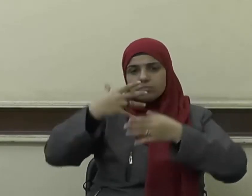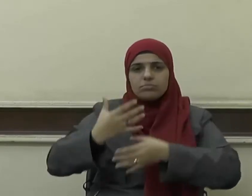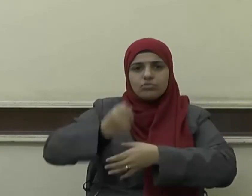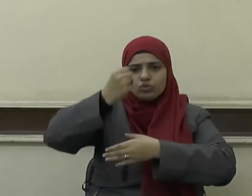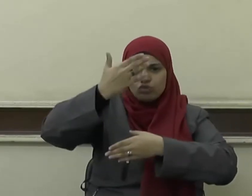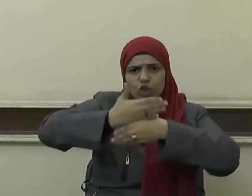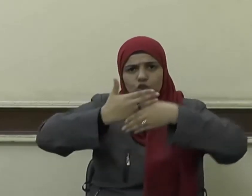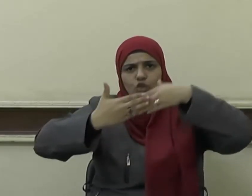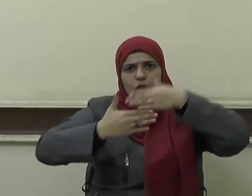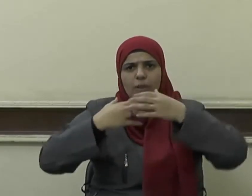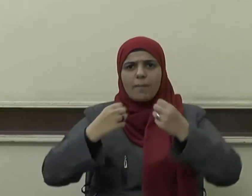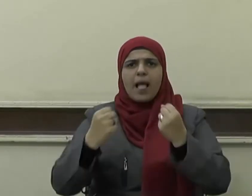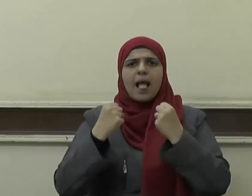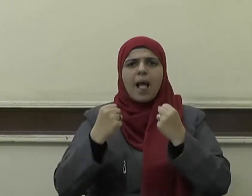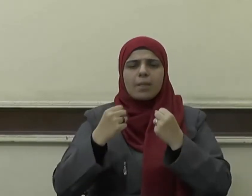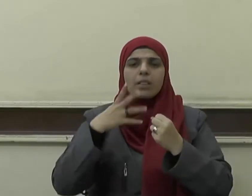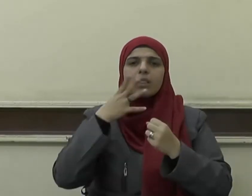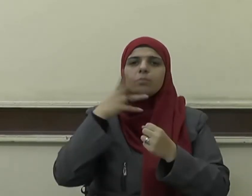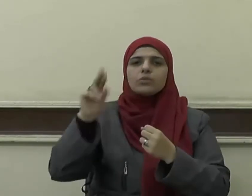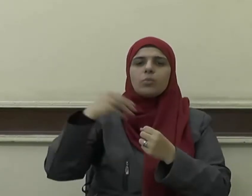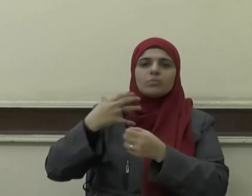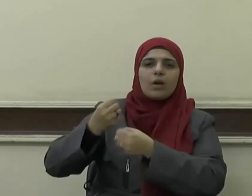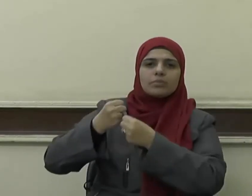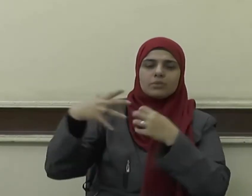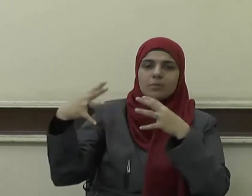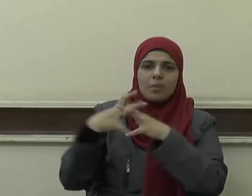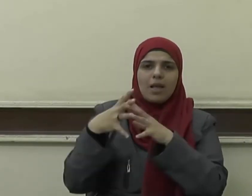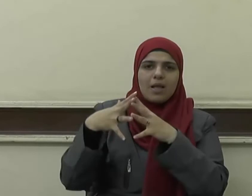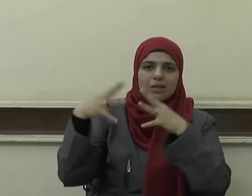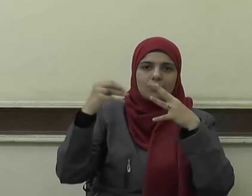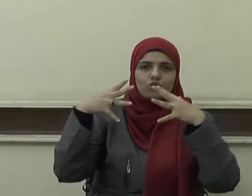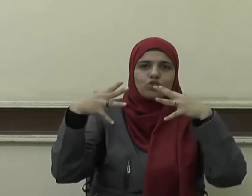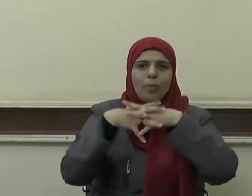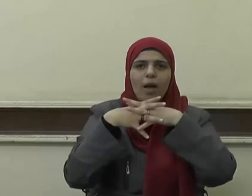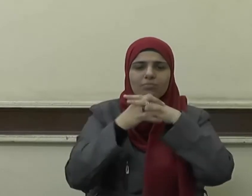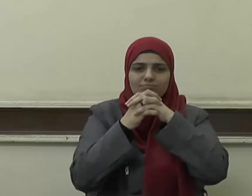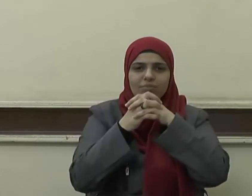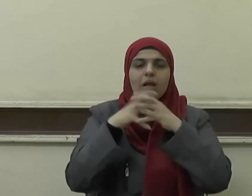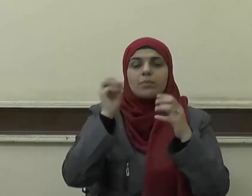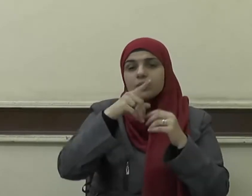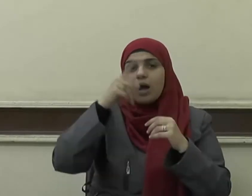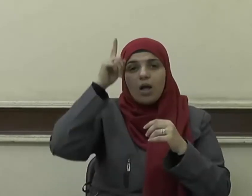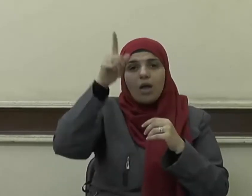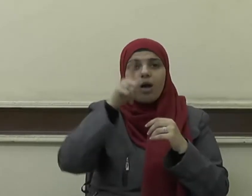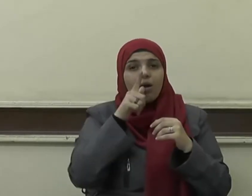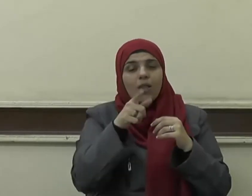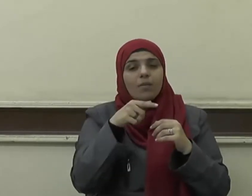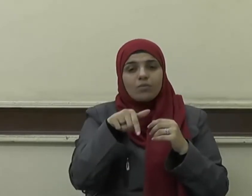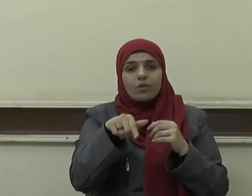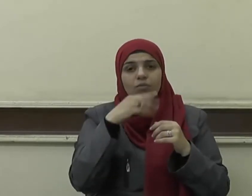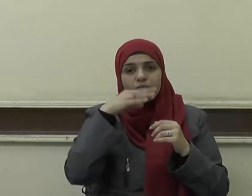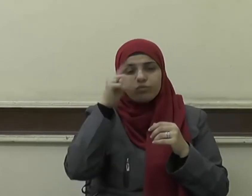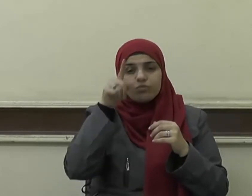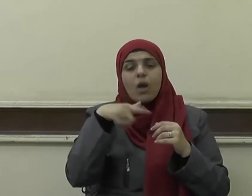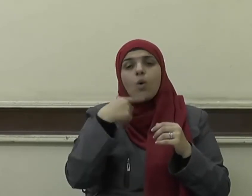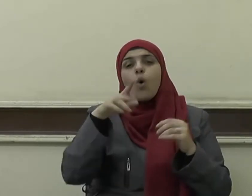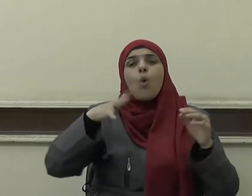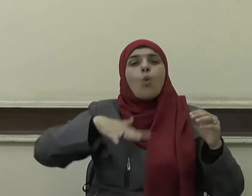أصابعه ولله در القائل كونوا جميعا يا بني إذا اعترى خطب